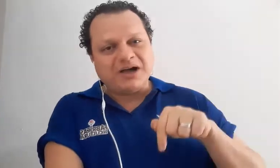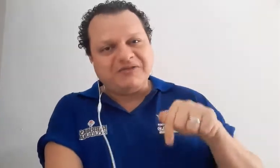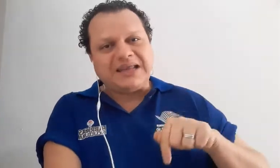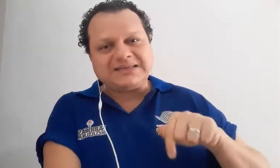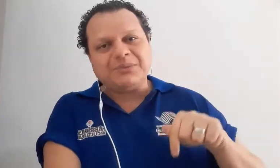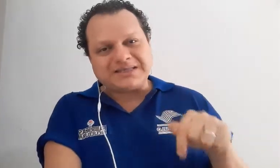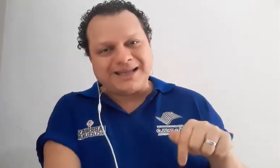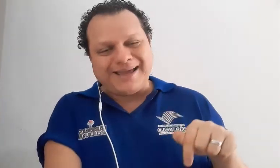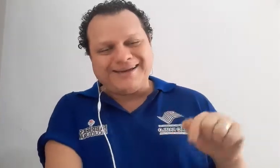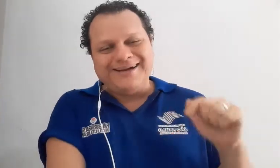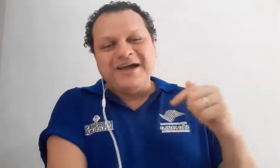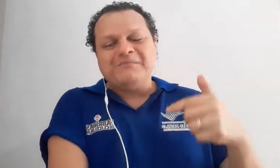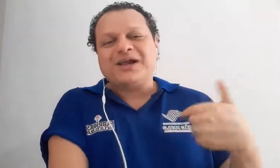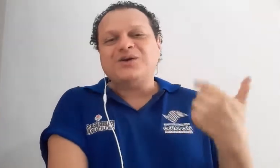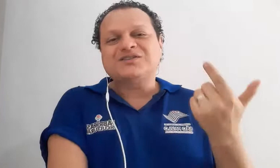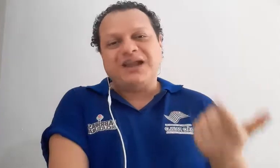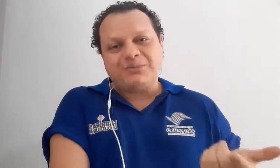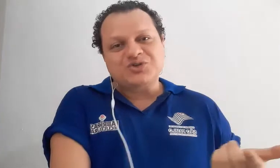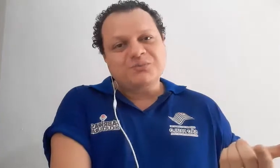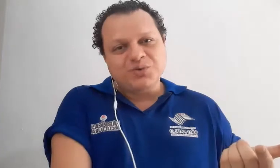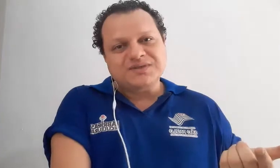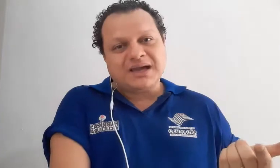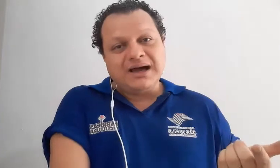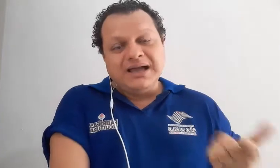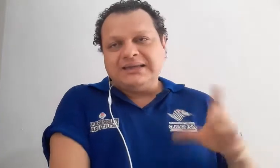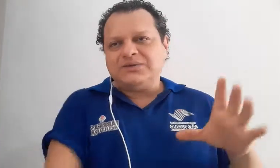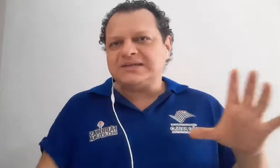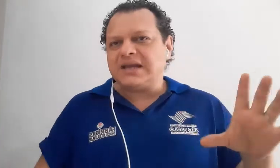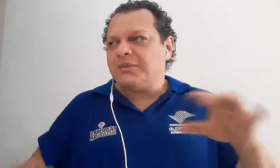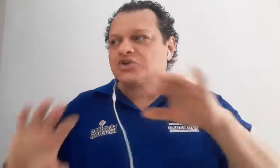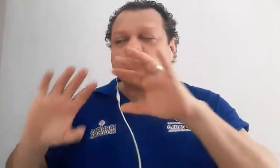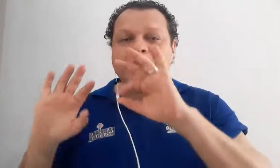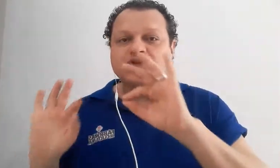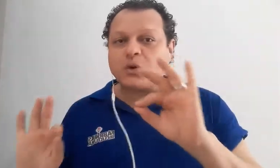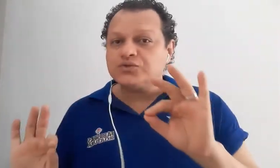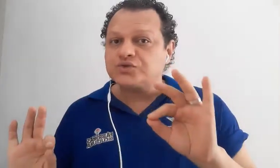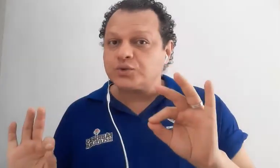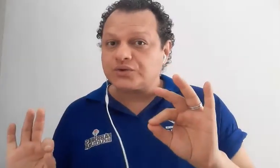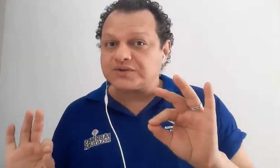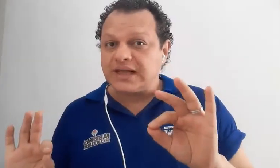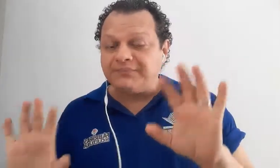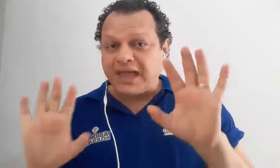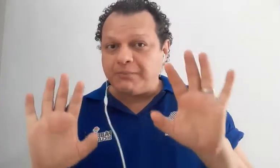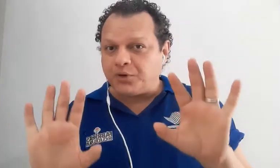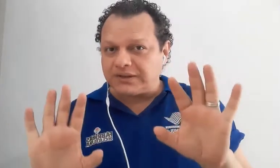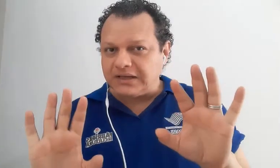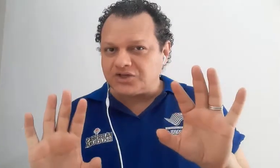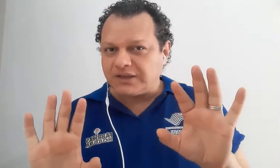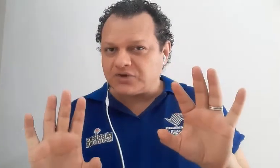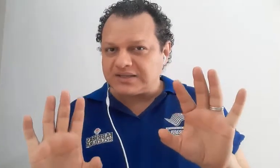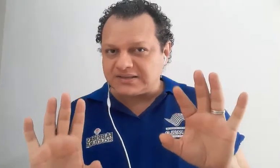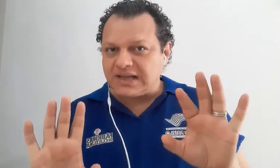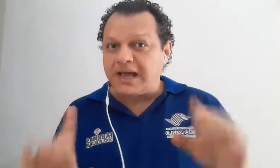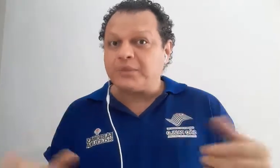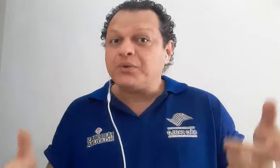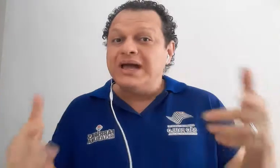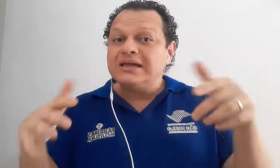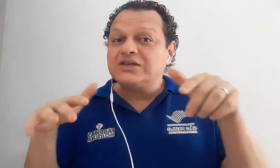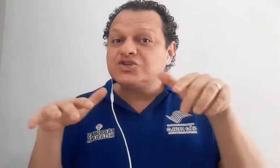referência brasileira para nós falarmos de música, não necessariamente somente com surdos, tá? É importante que vocês saibam que este